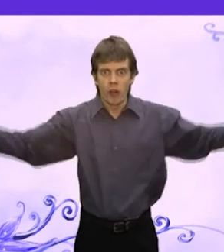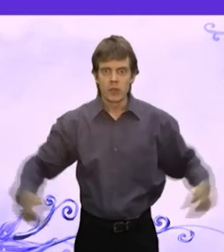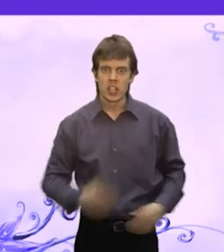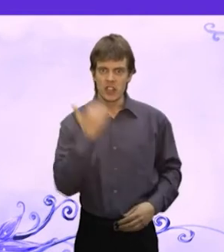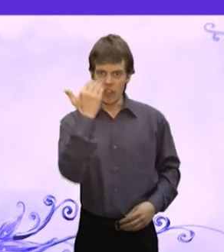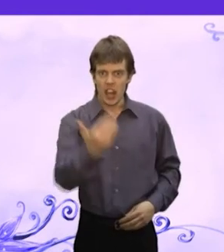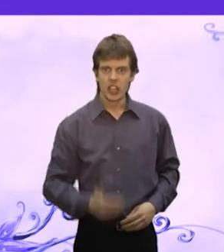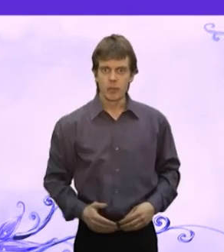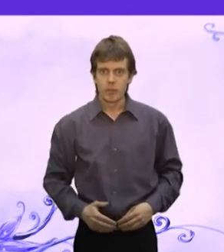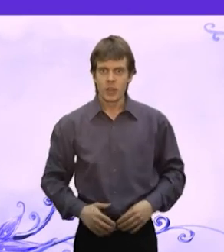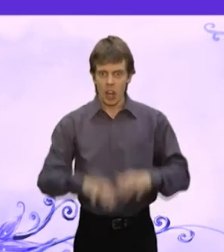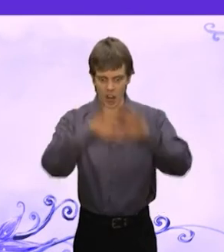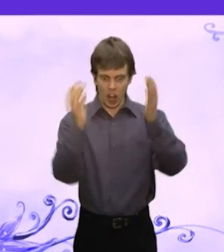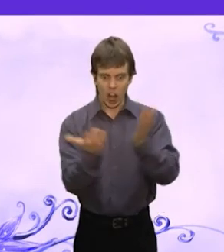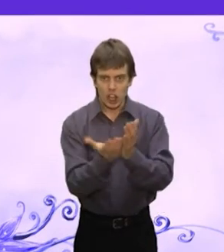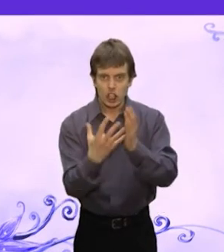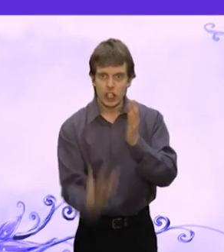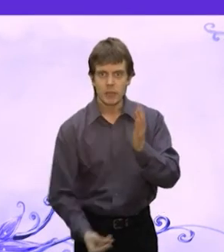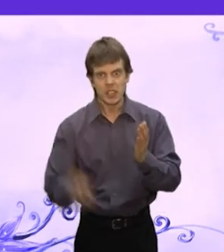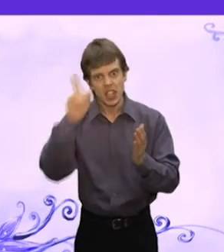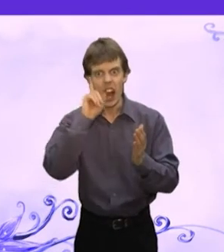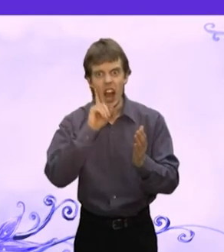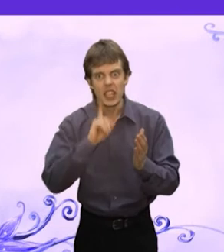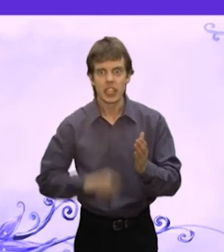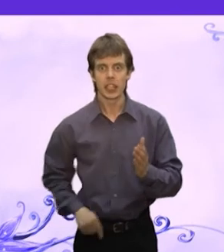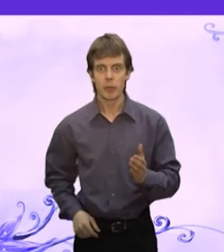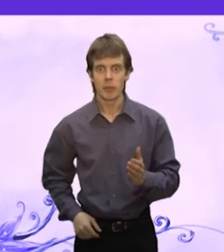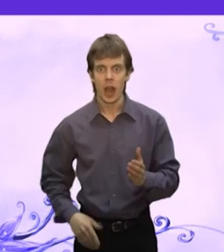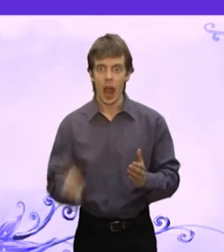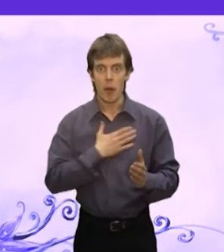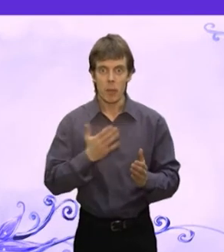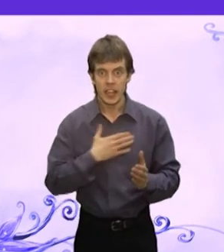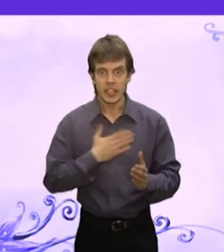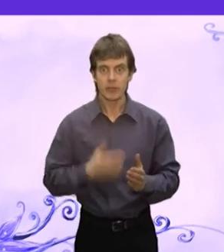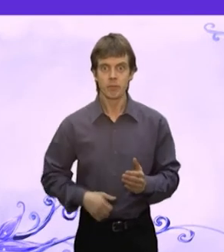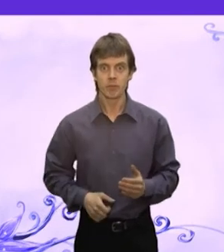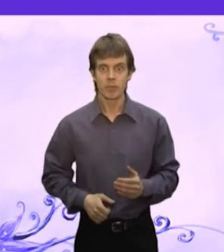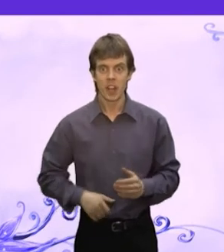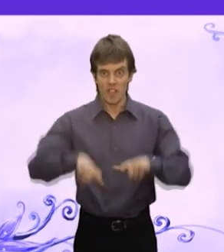заревет Твои корешки сладкие А мои вершки